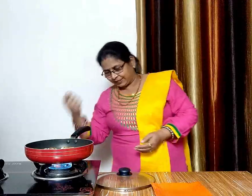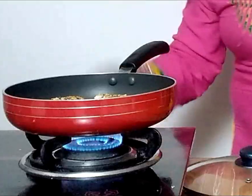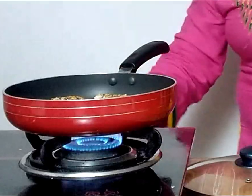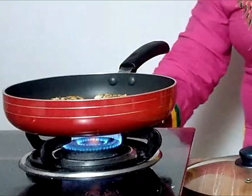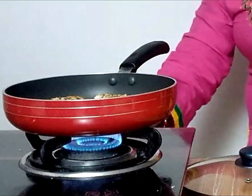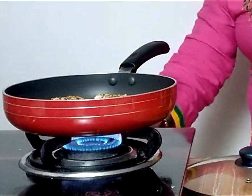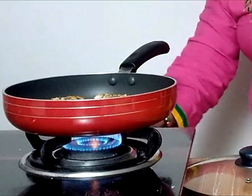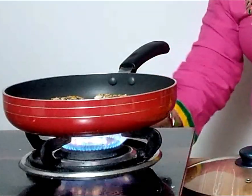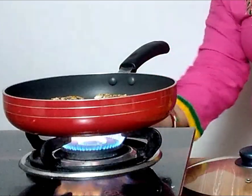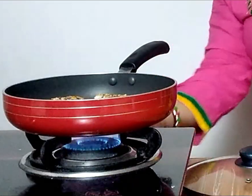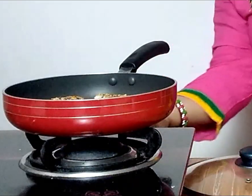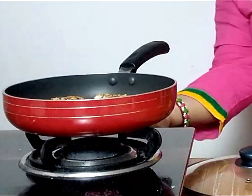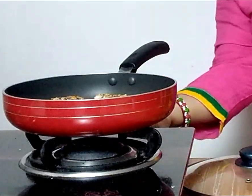अब गैस बंद कर देंगे